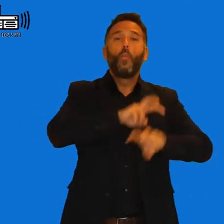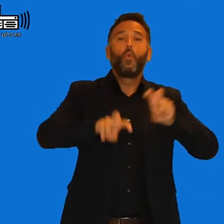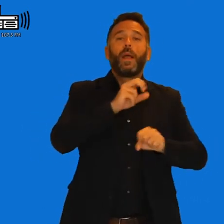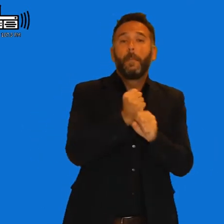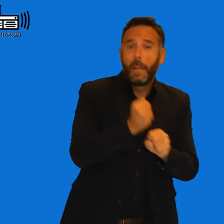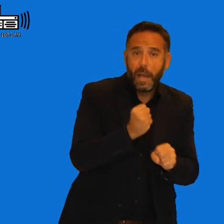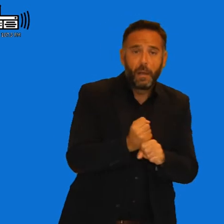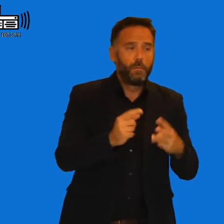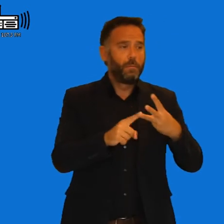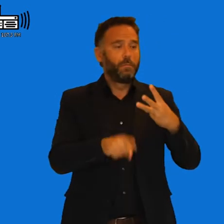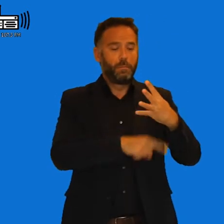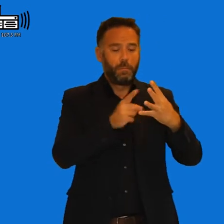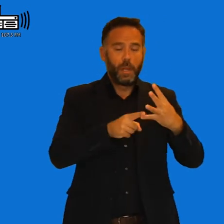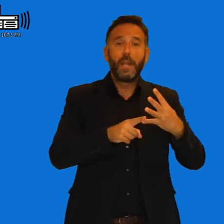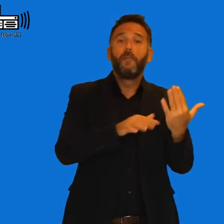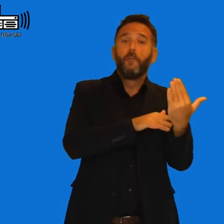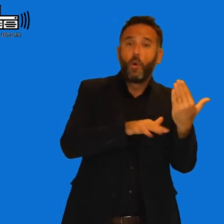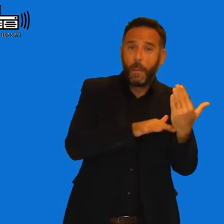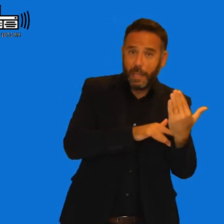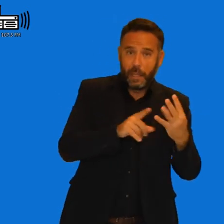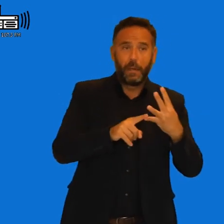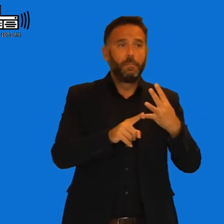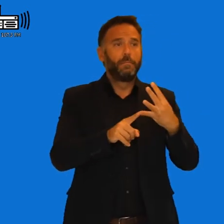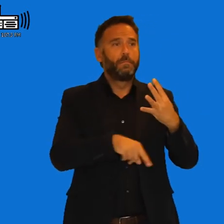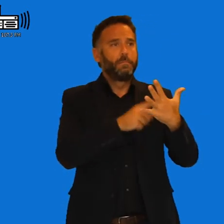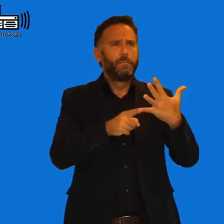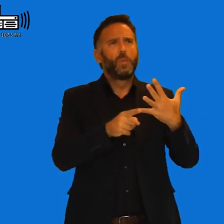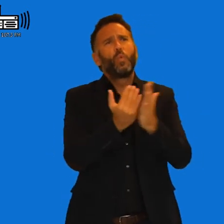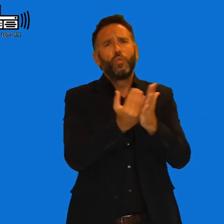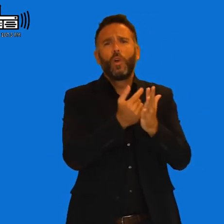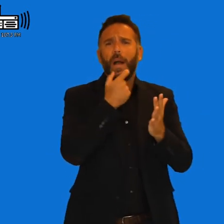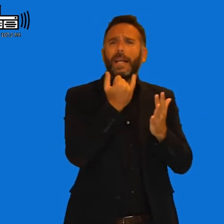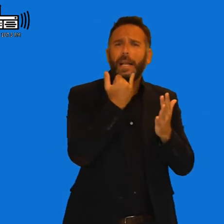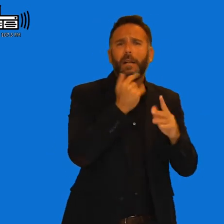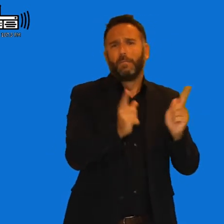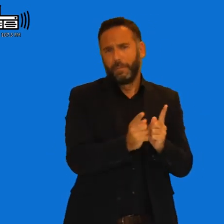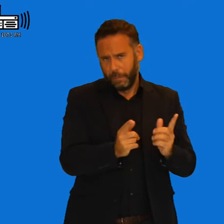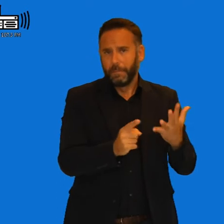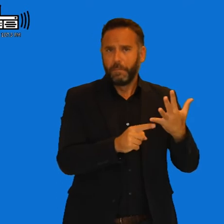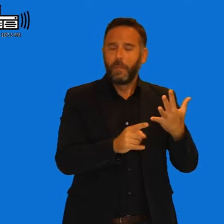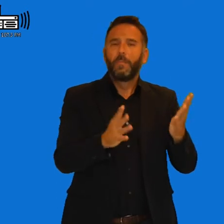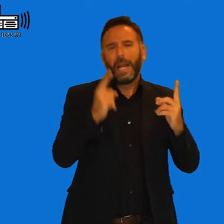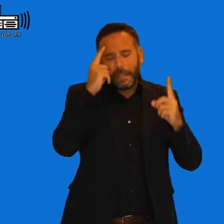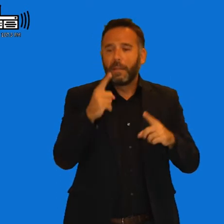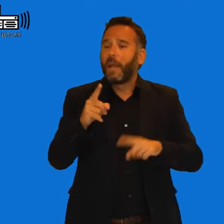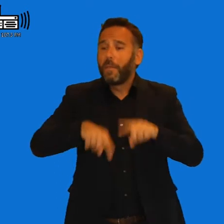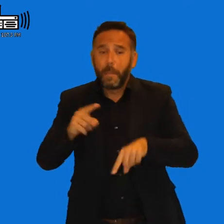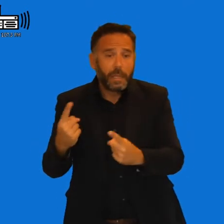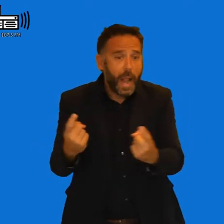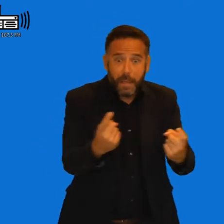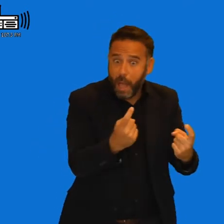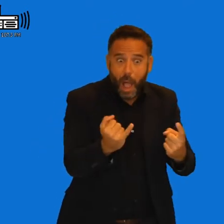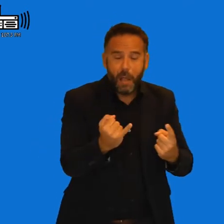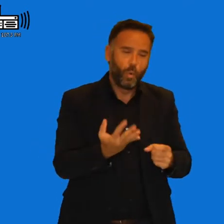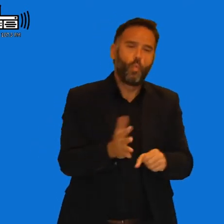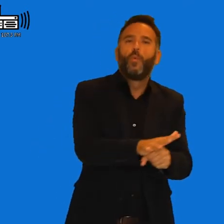un poco informática, incluso intentamos un poco uno un curso de inglés pero fue fue difícil ¿No? Un poco cubrir las necesidades de personas